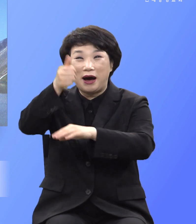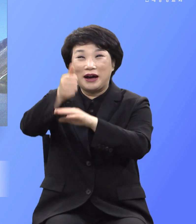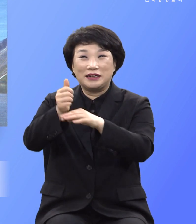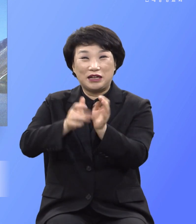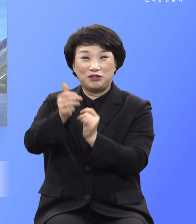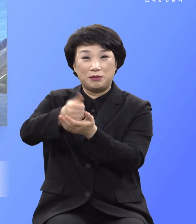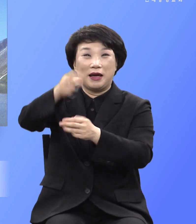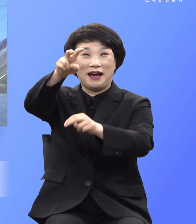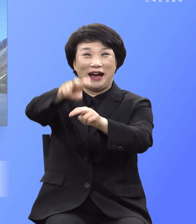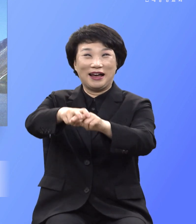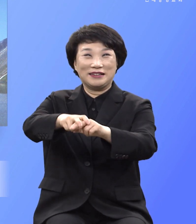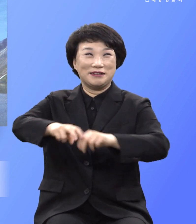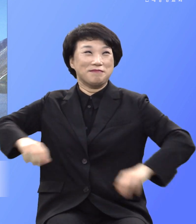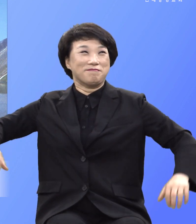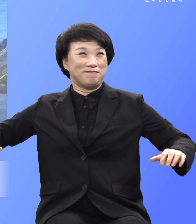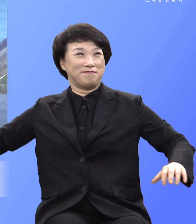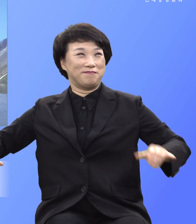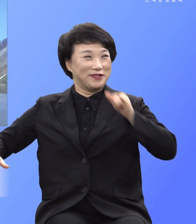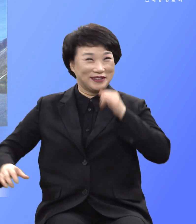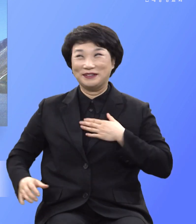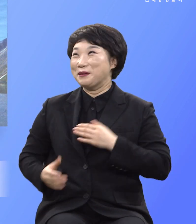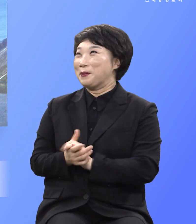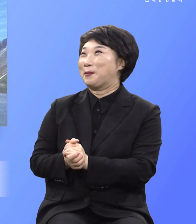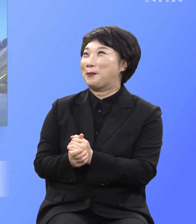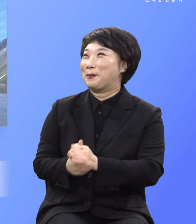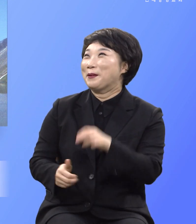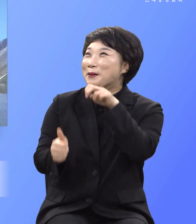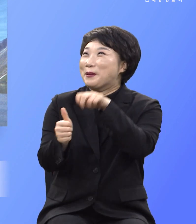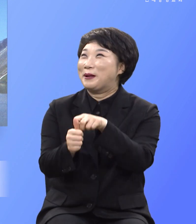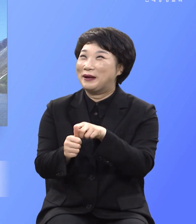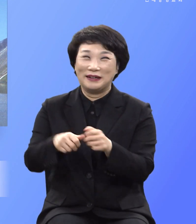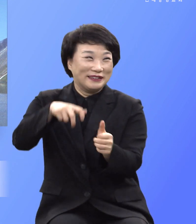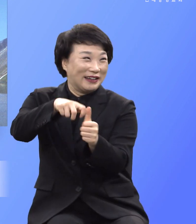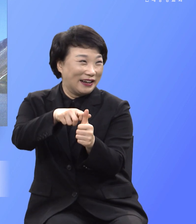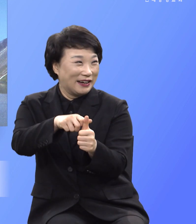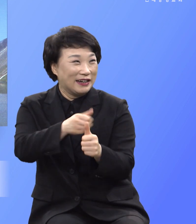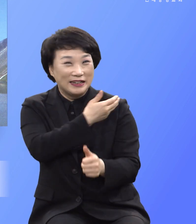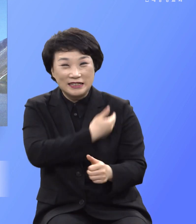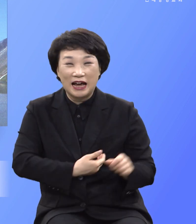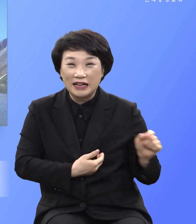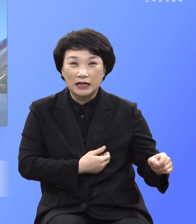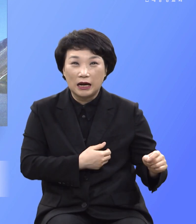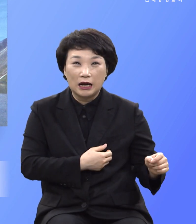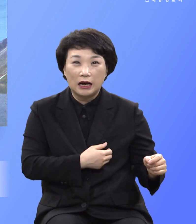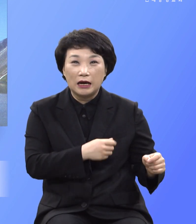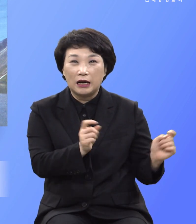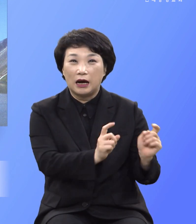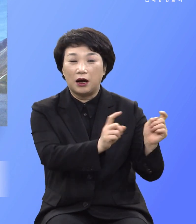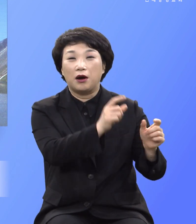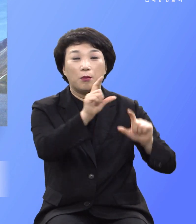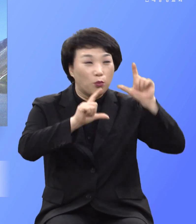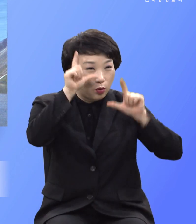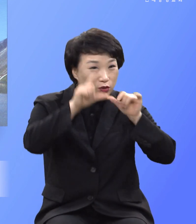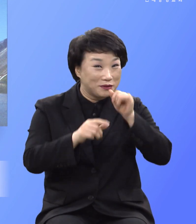때 저희들은 한자리 해먹겠다고 제자들끼리 다친 모습도 마가복음 10장